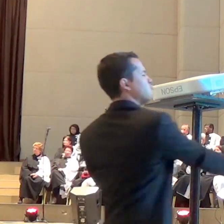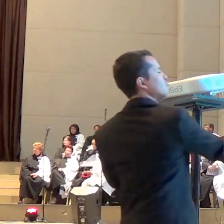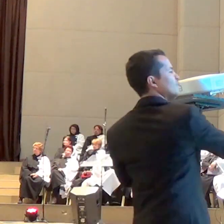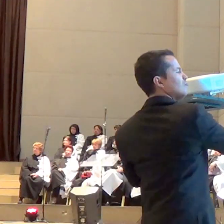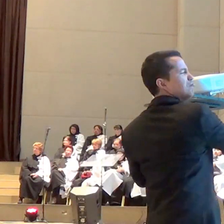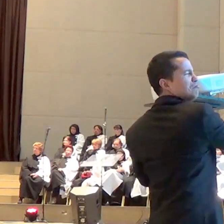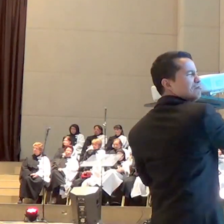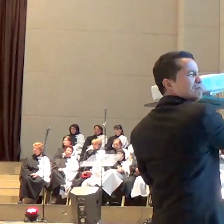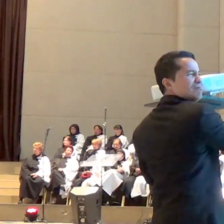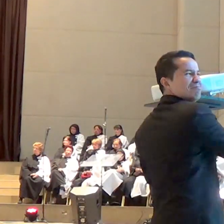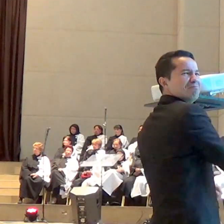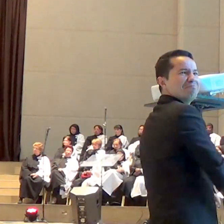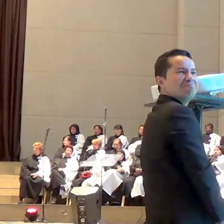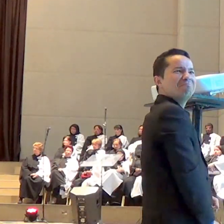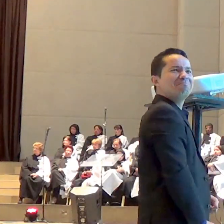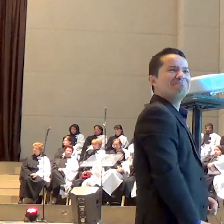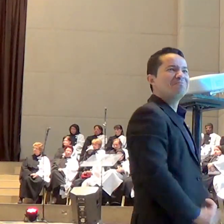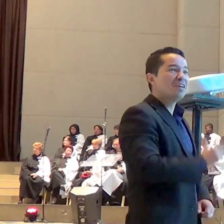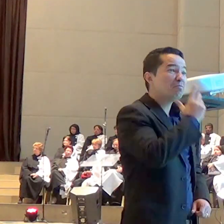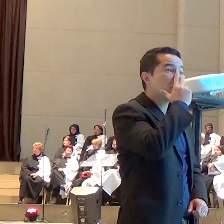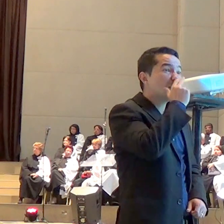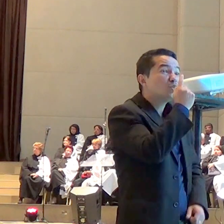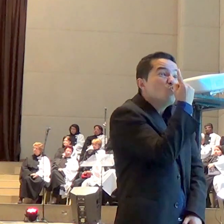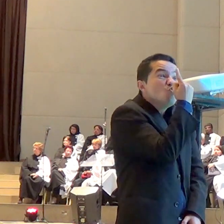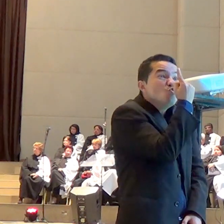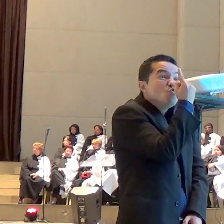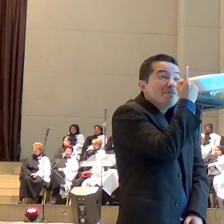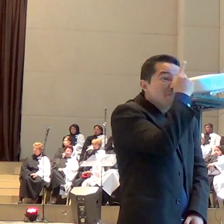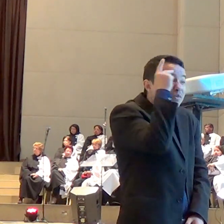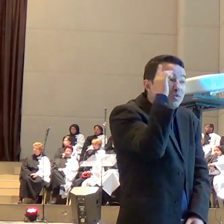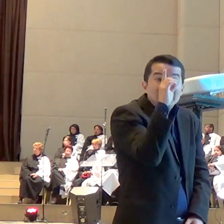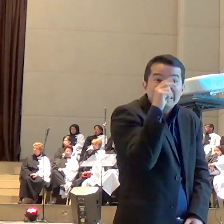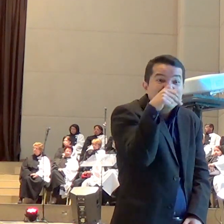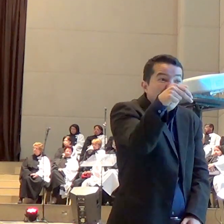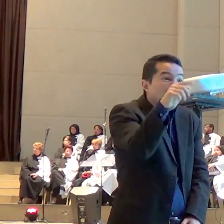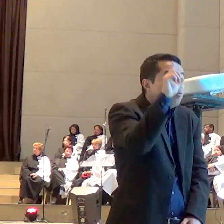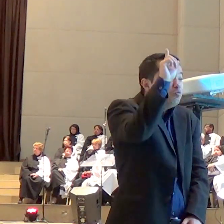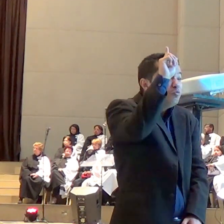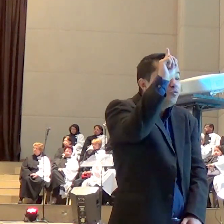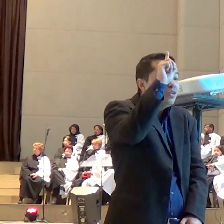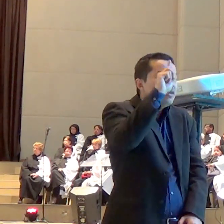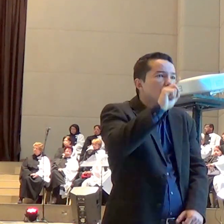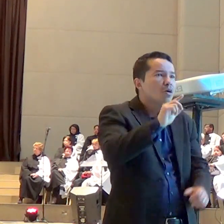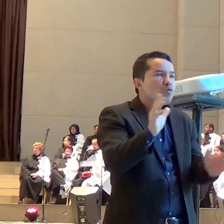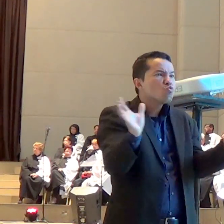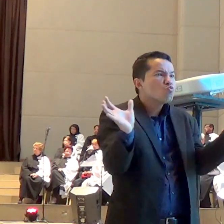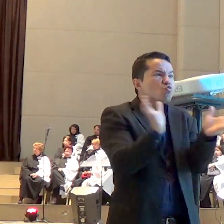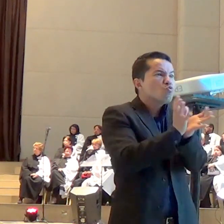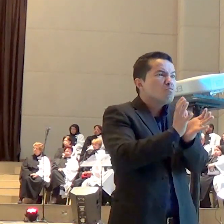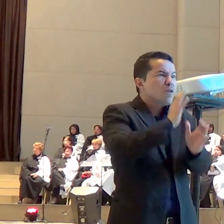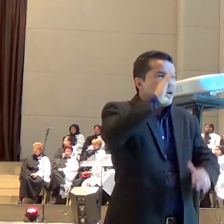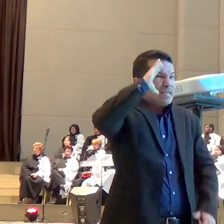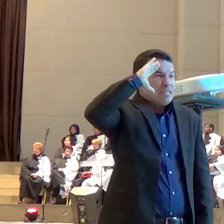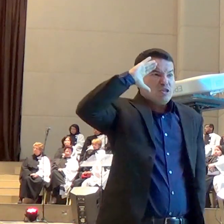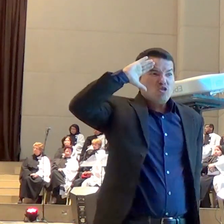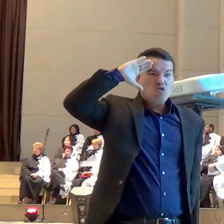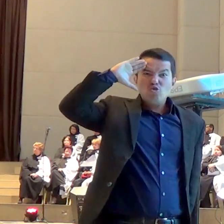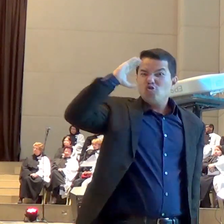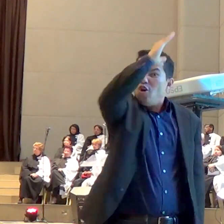tempo não é tremendo isso? essa grandeza de Deus eu não sei como funciona